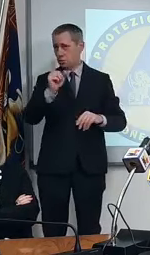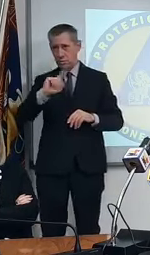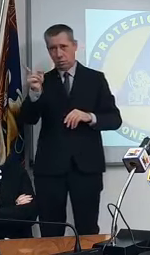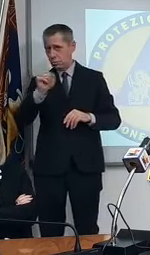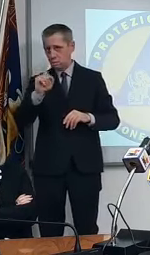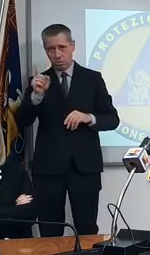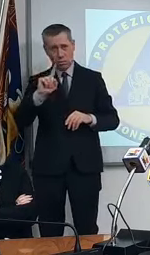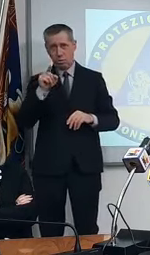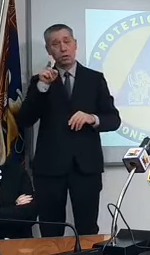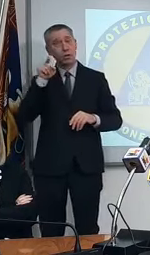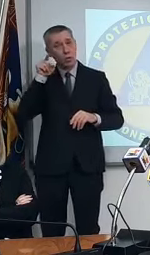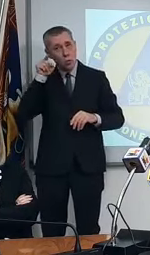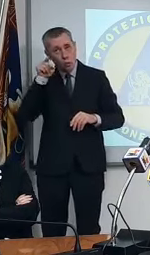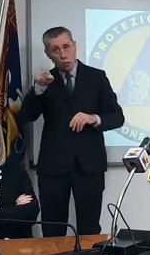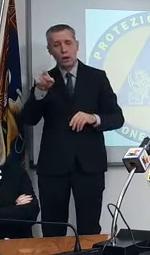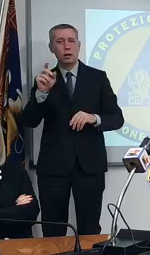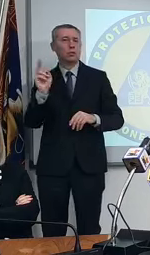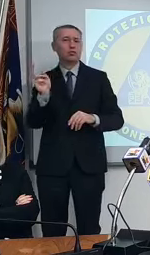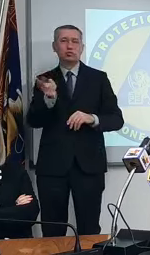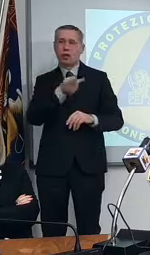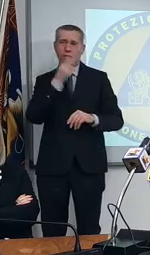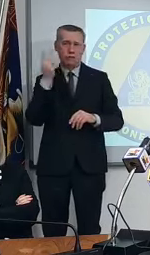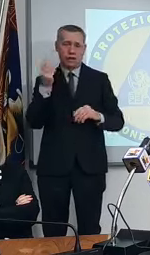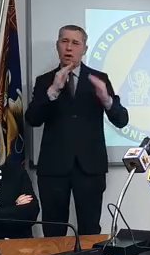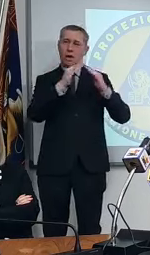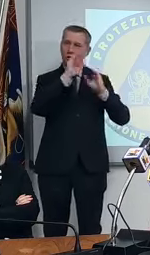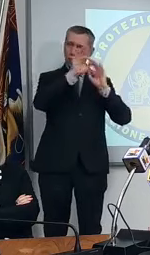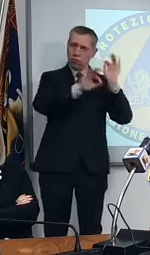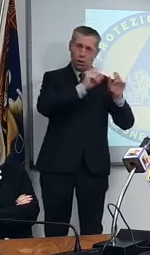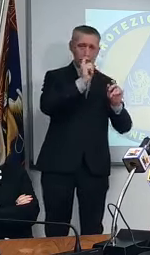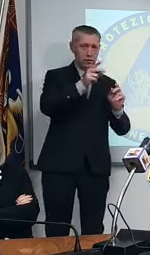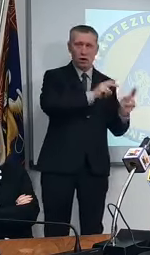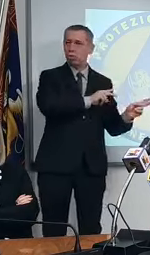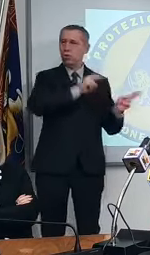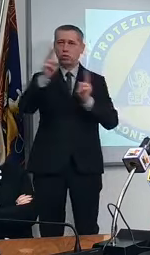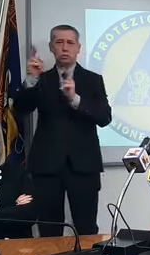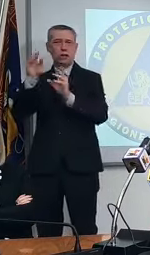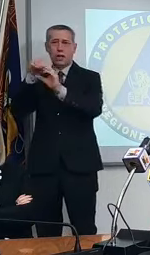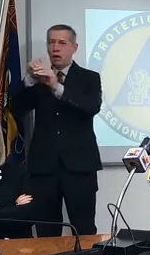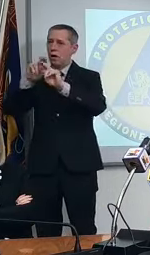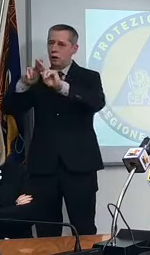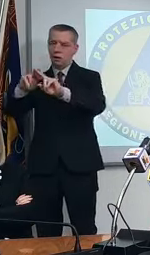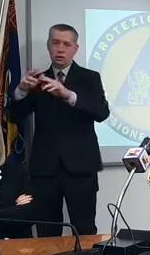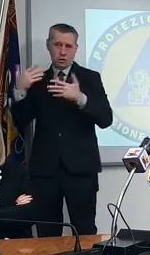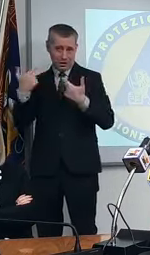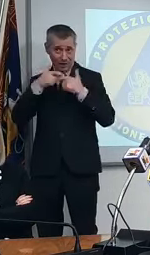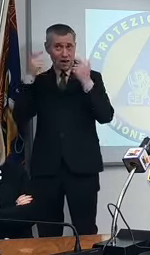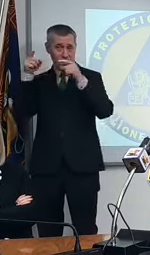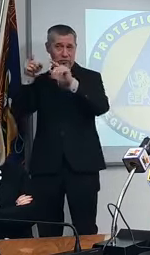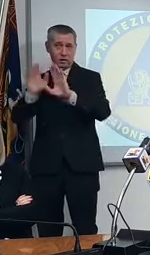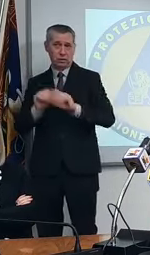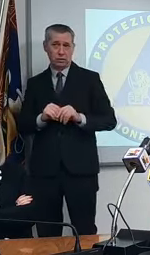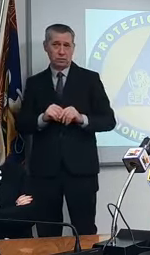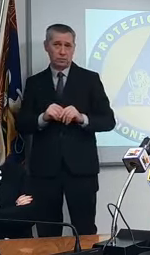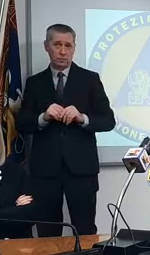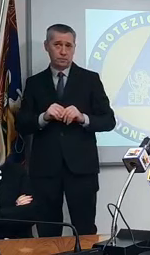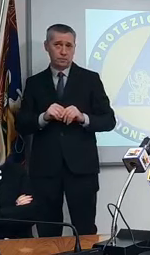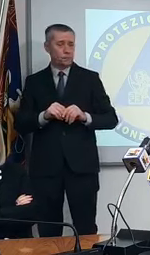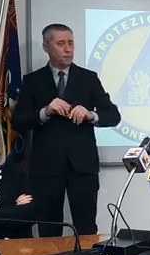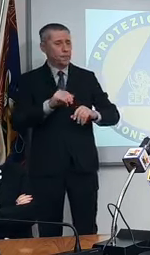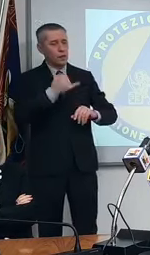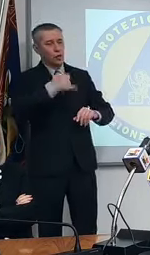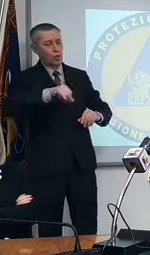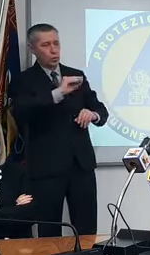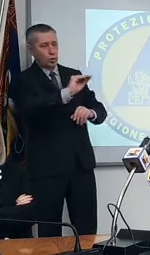che questi non riuscivano ad essere curati a casa va bene poi sempre sul tema dei rapporti tra presidenti un'ultima domanda